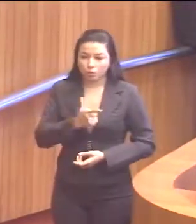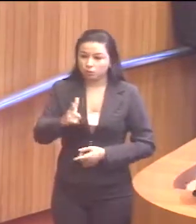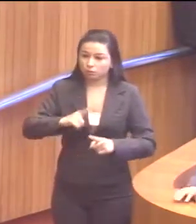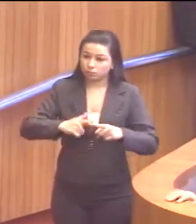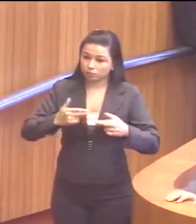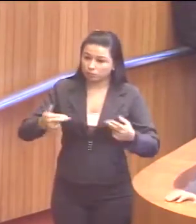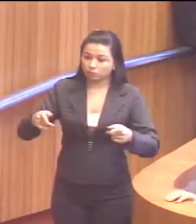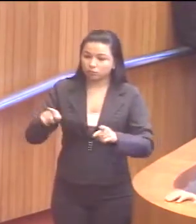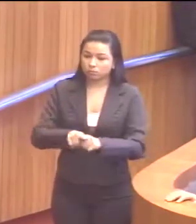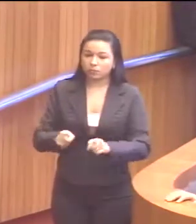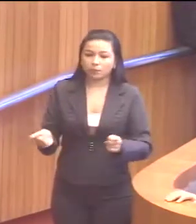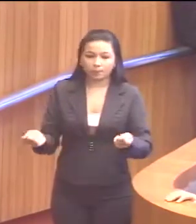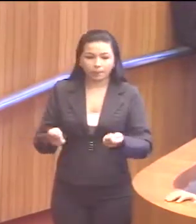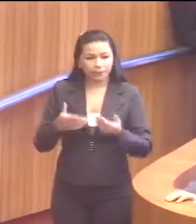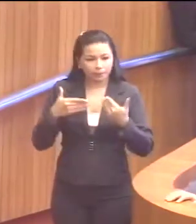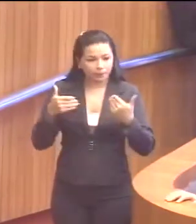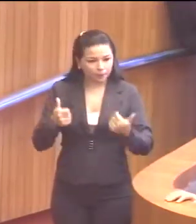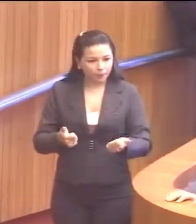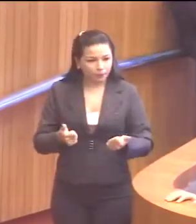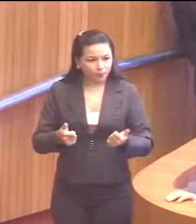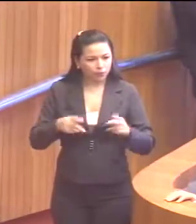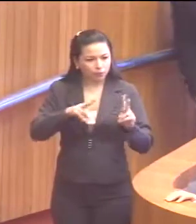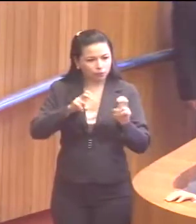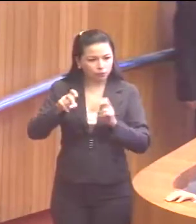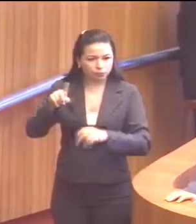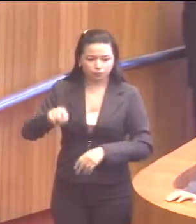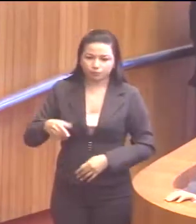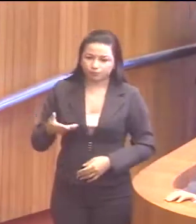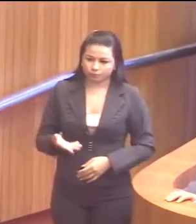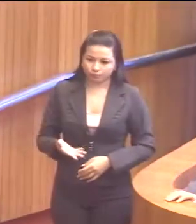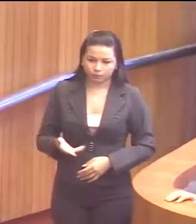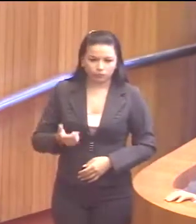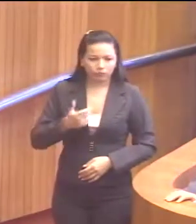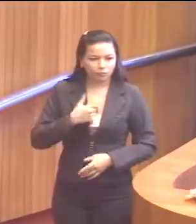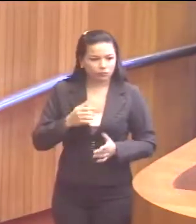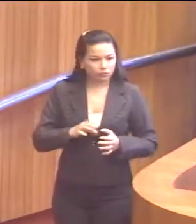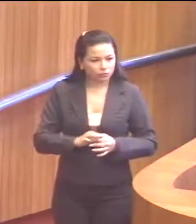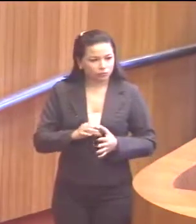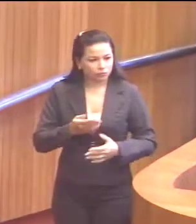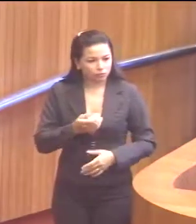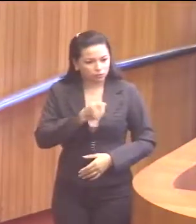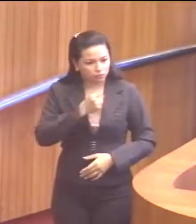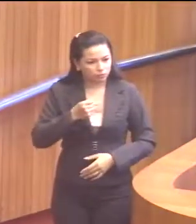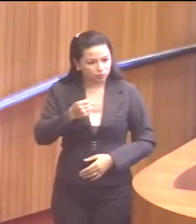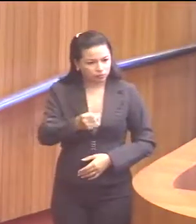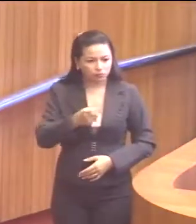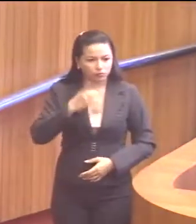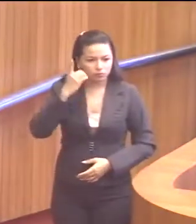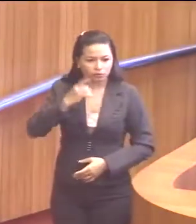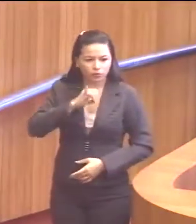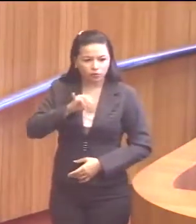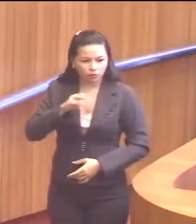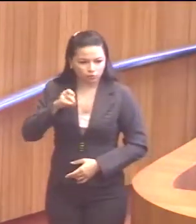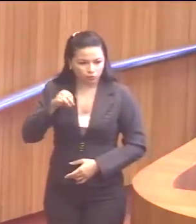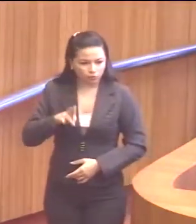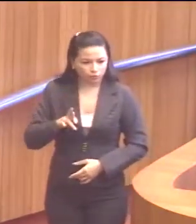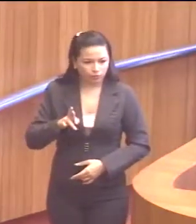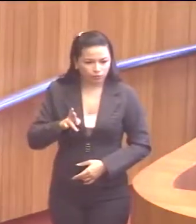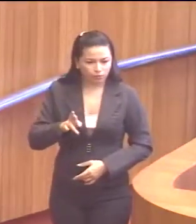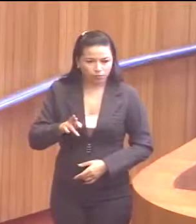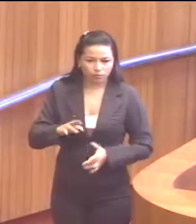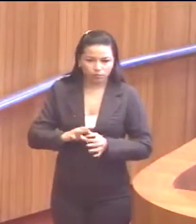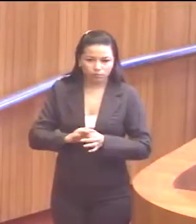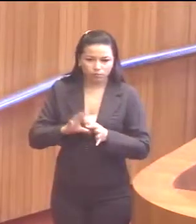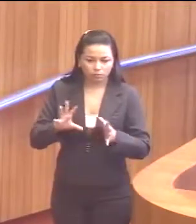equipamentos também possam melhorar. A pauta é essa, eu vou conceder uma parte ao deputado Rubem Júnior